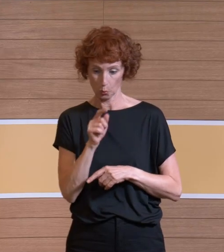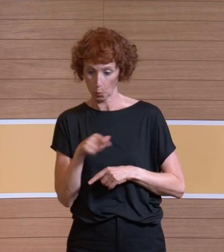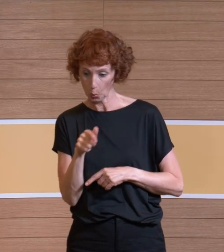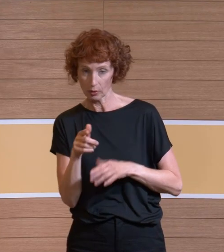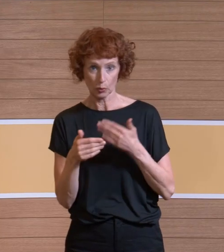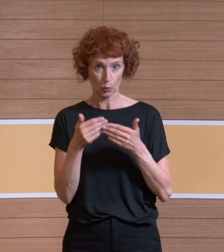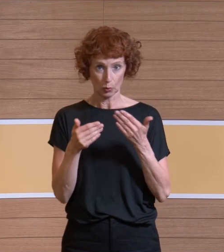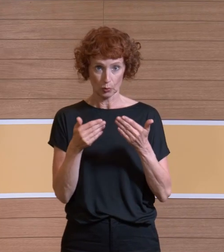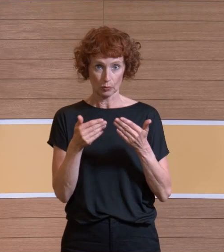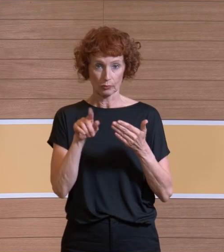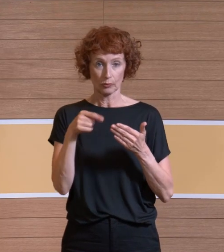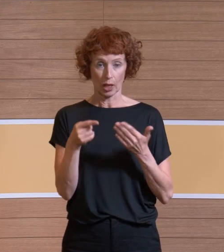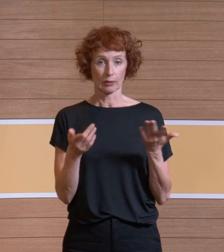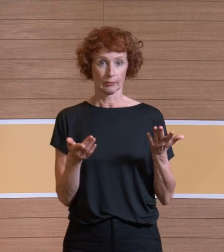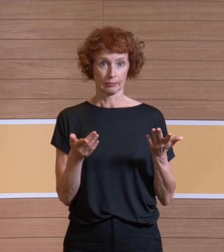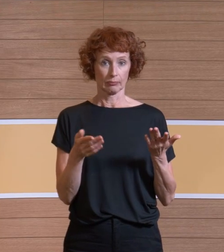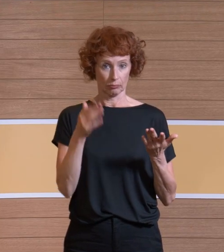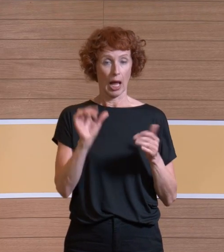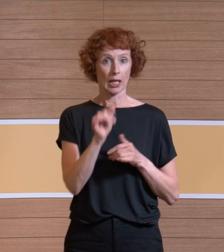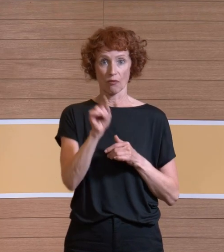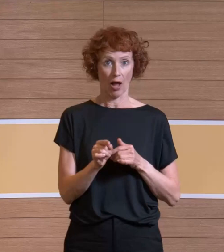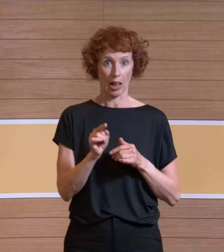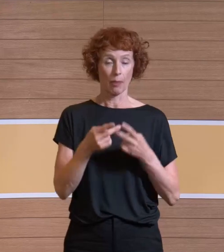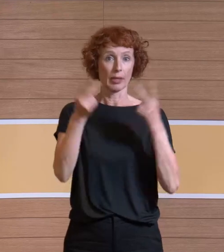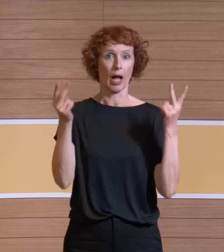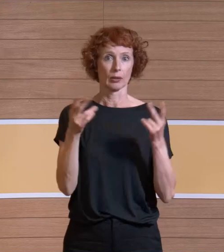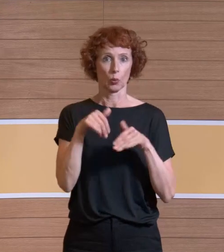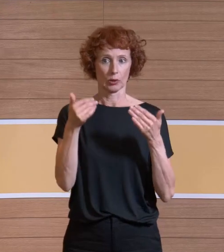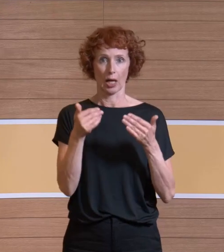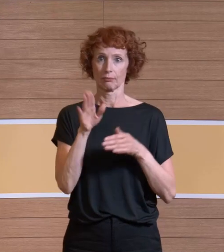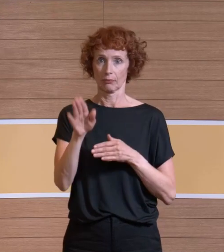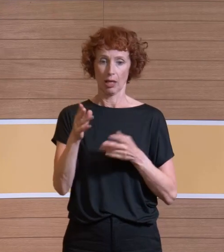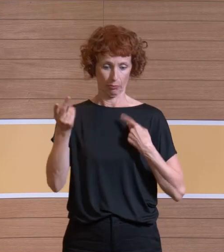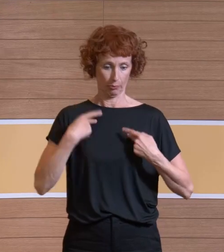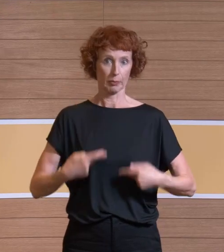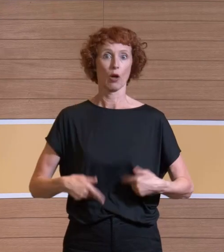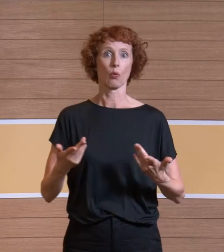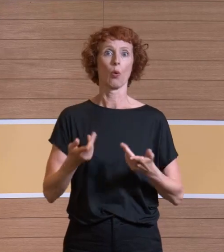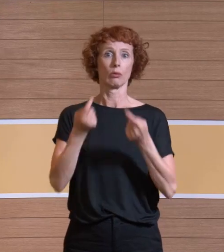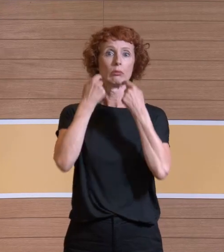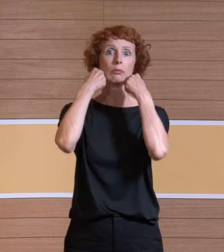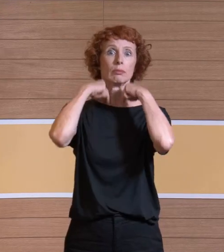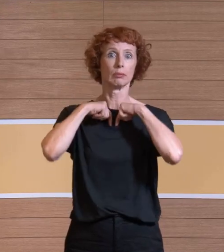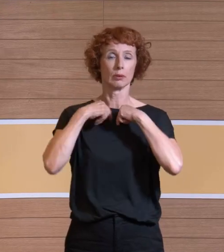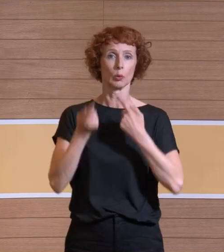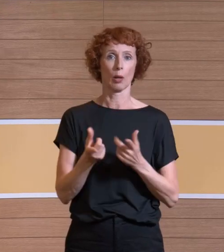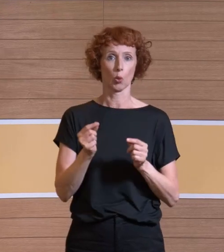das Analogon der Berufsgenossenschaft bekannt wurde, die hat es in der ganzen Trachea gehabt, weil sie diese lebenden Viren